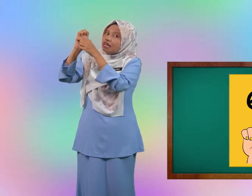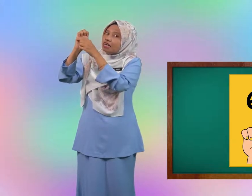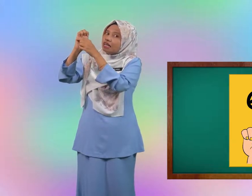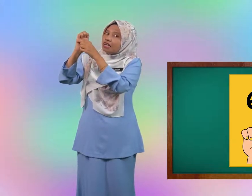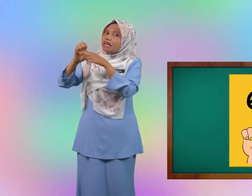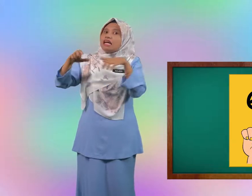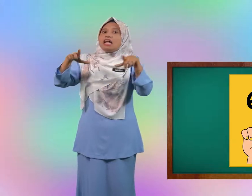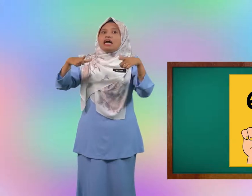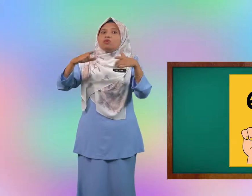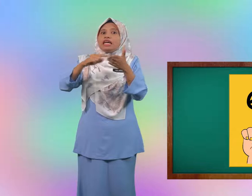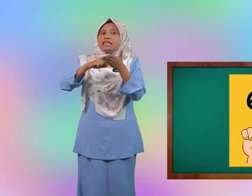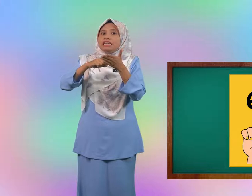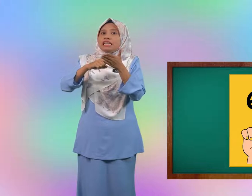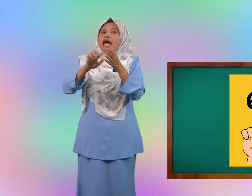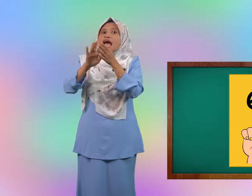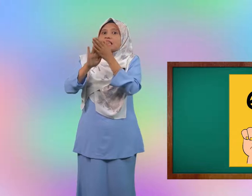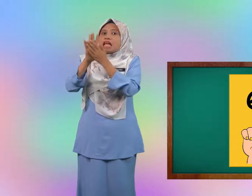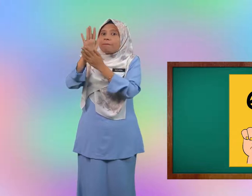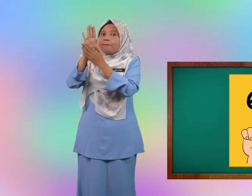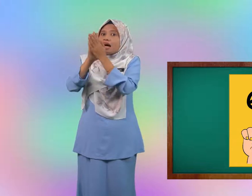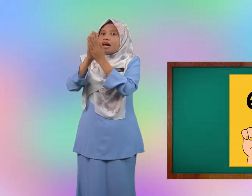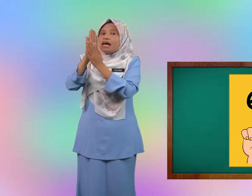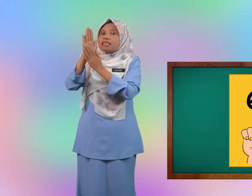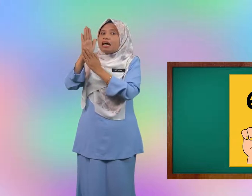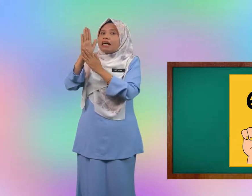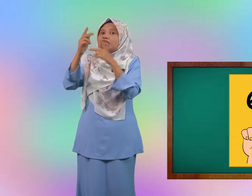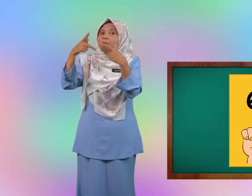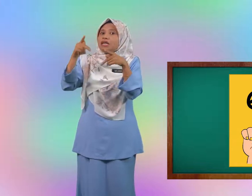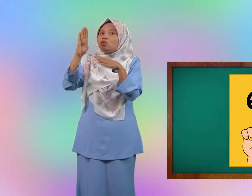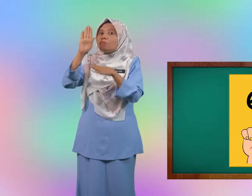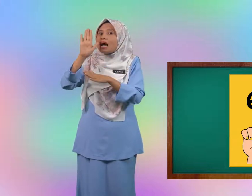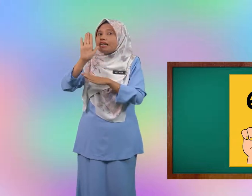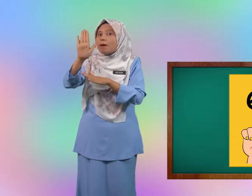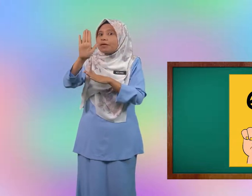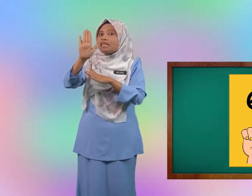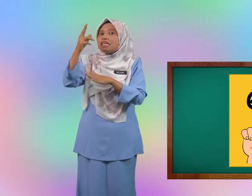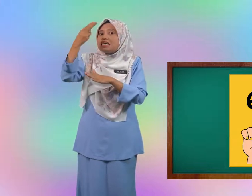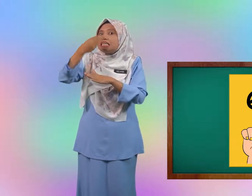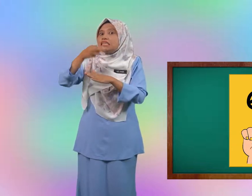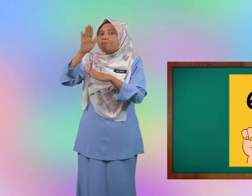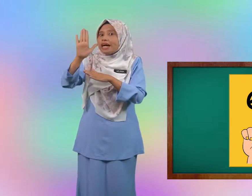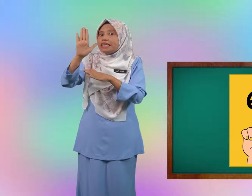Okey. Lakukan ini. Tapak tangan perlu menghadap ke depan.